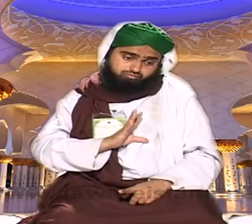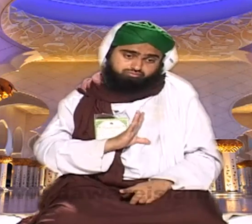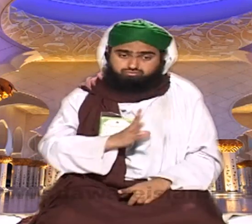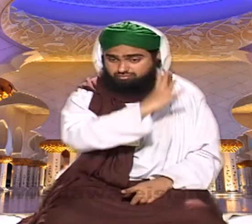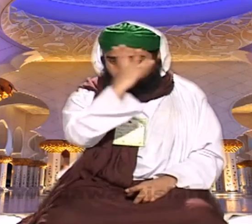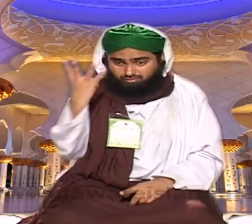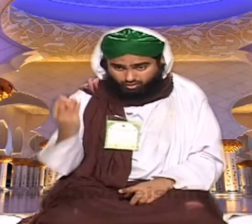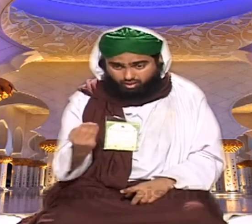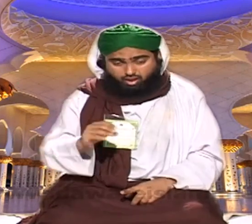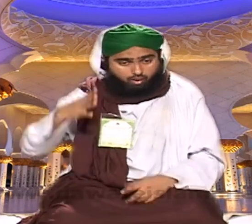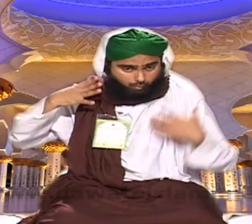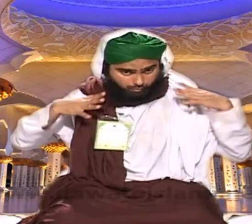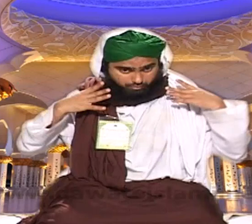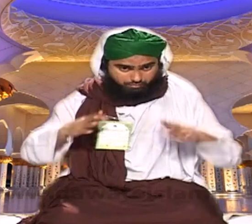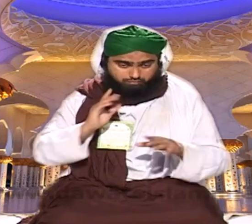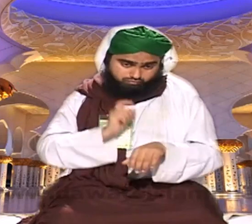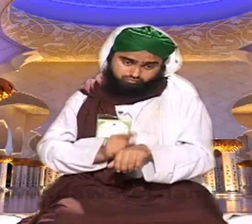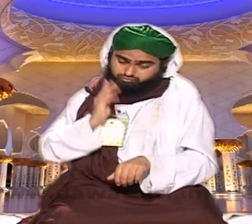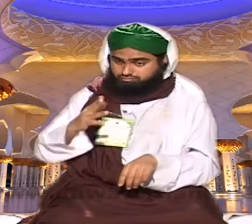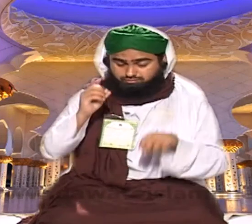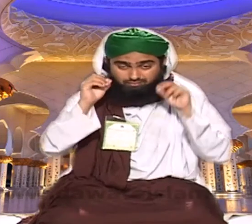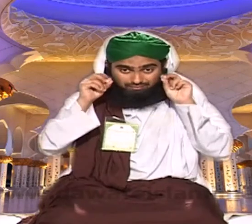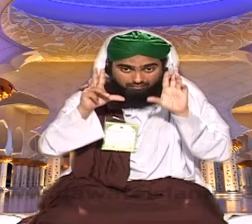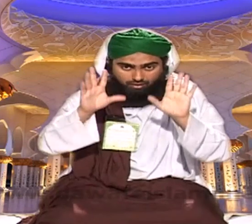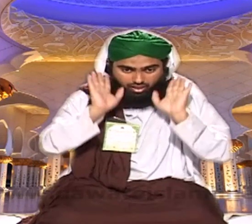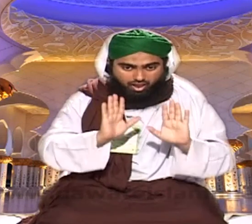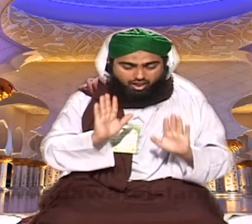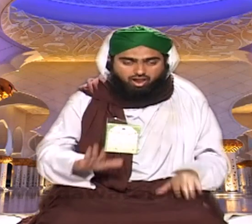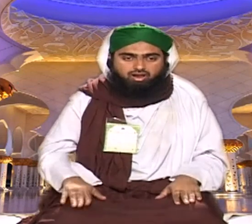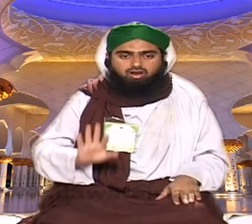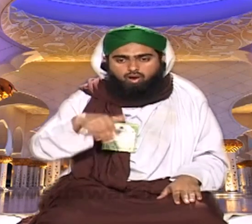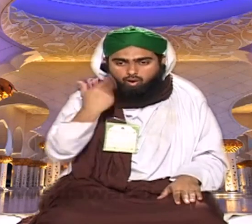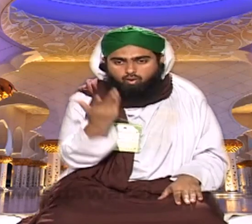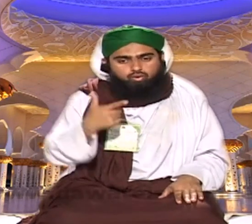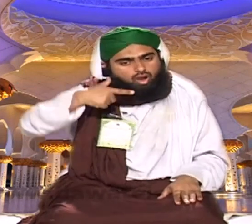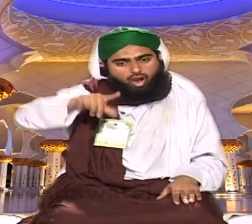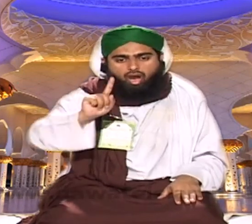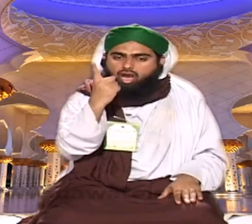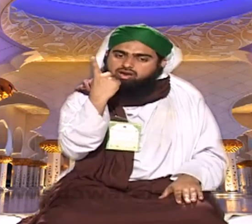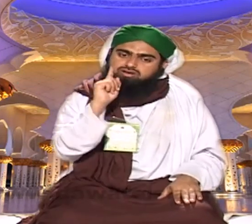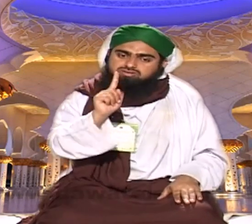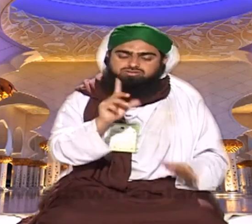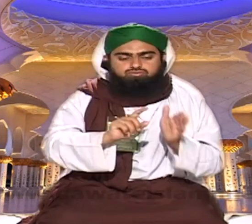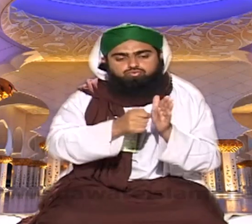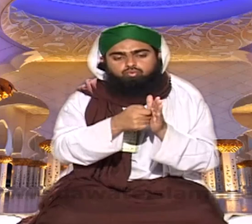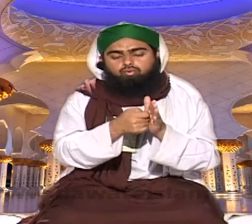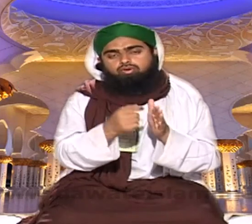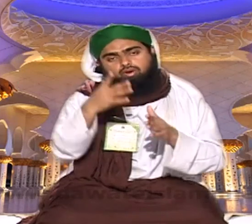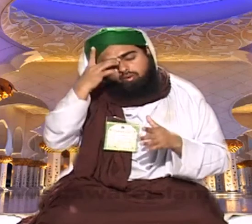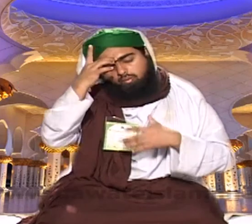روزانہ تیوٹی پر جانے کا اس کو احساس ہوتا ہے اس کی آنکھ کھل جاتی ہے جس دن چھتی ہوتی ہے جوٹی کا